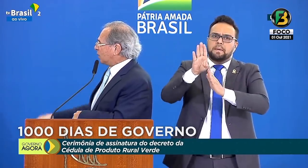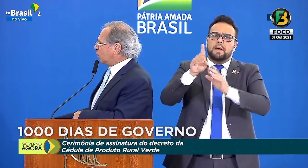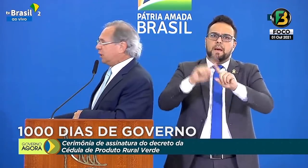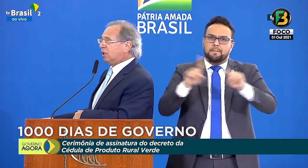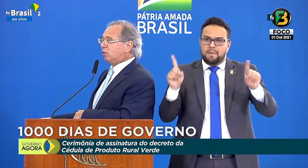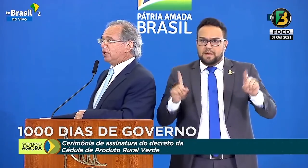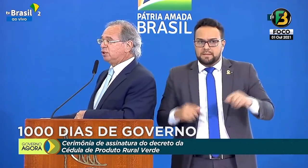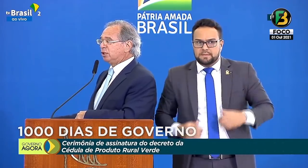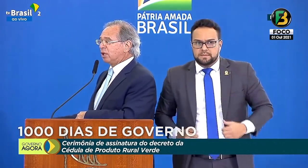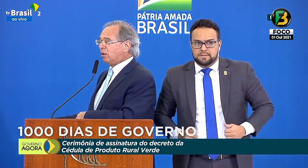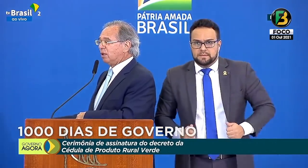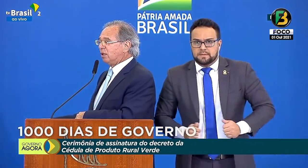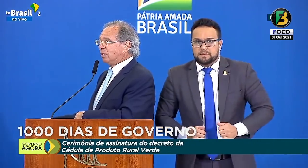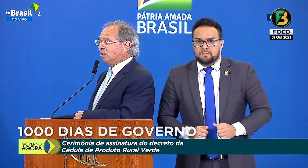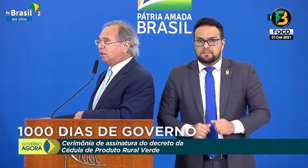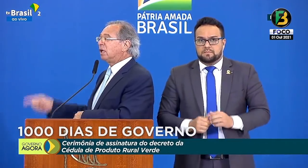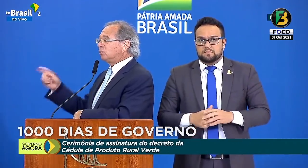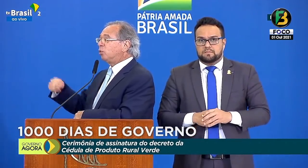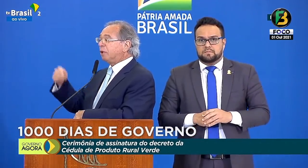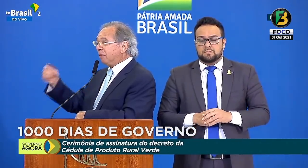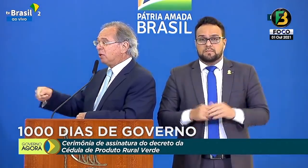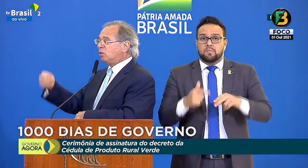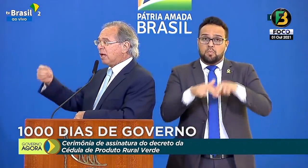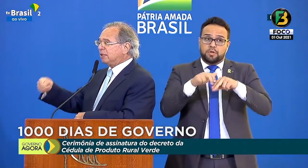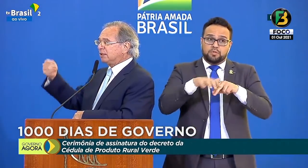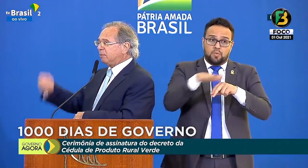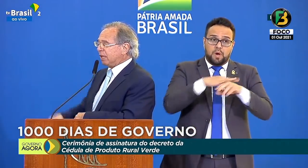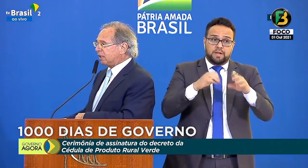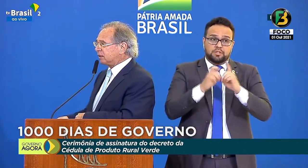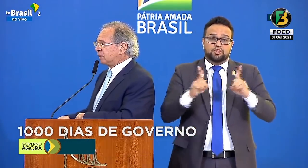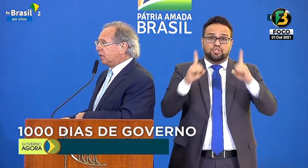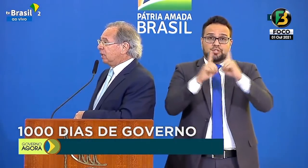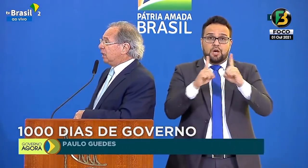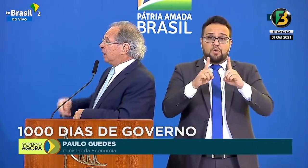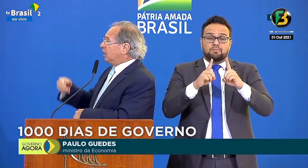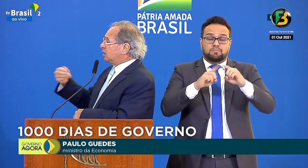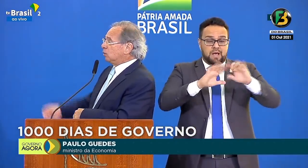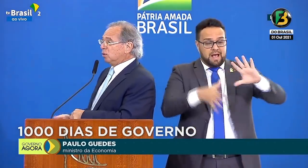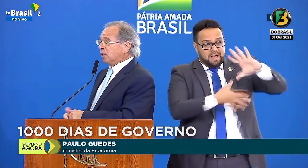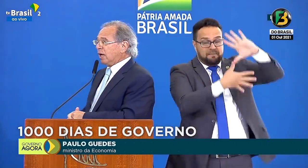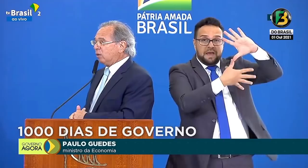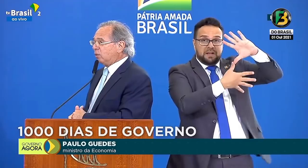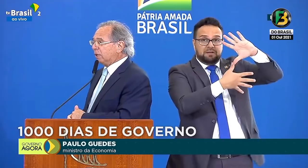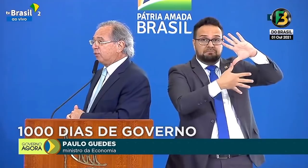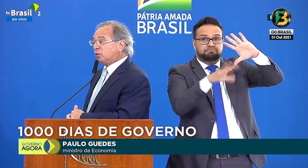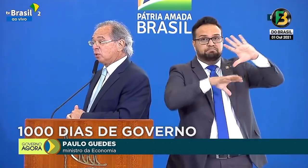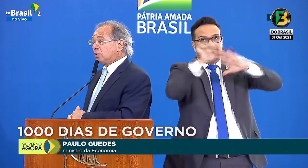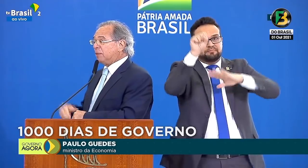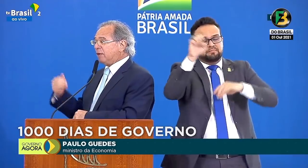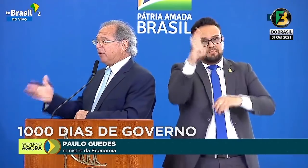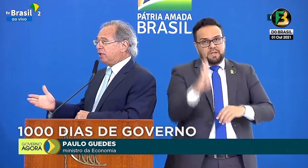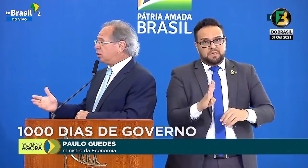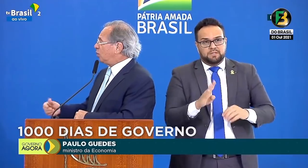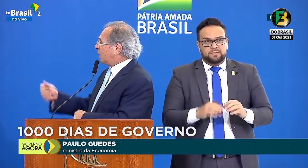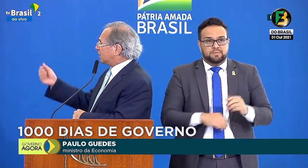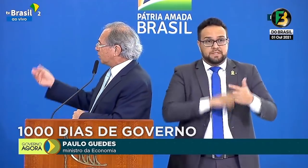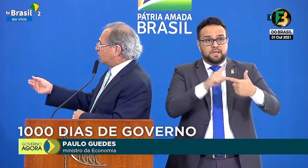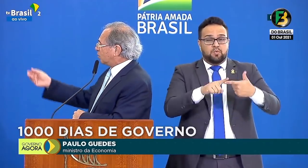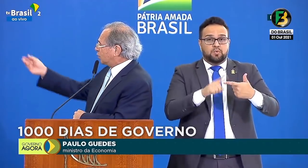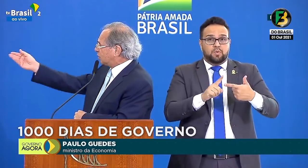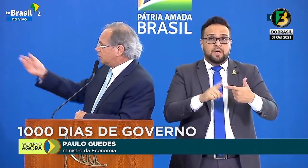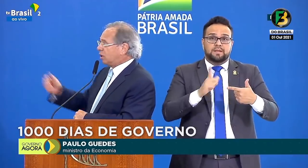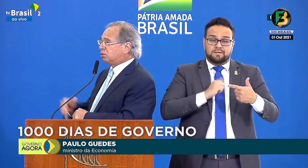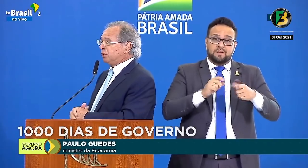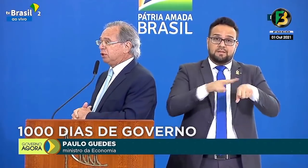ganhamos a outra corrida, a corrida digital. Então, no primeiro lugar das Américas. Em segundo lugar, o futuro também é verde. E o